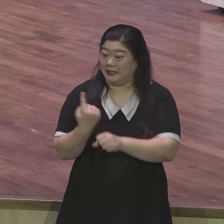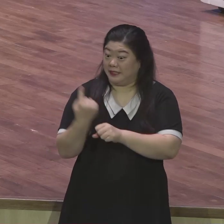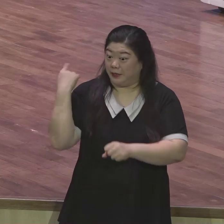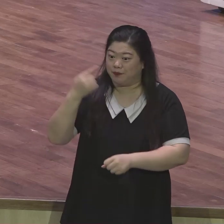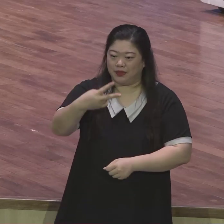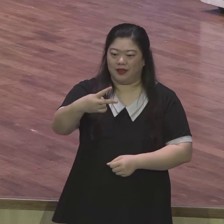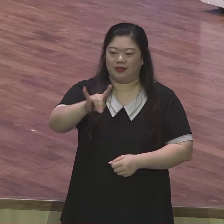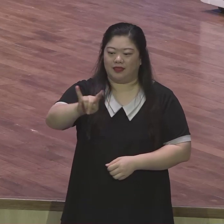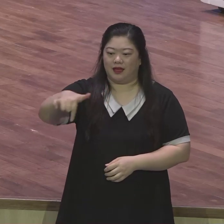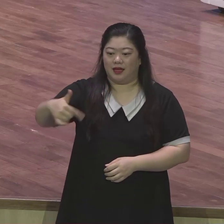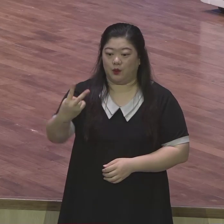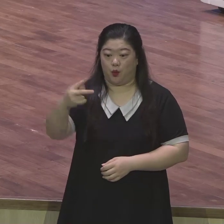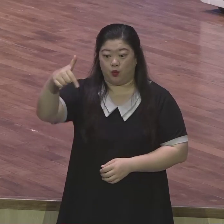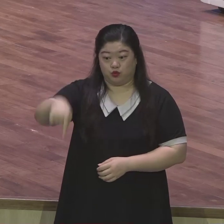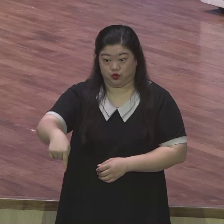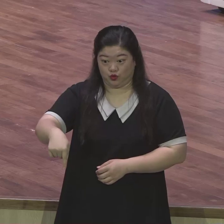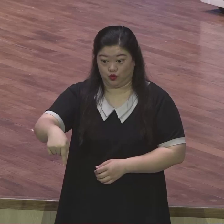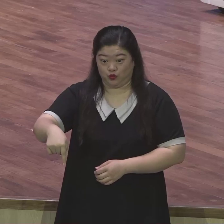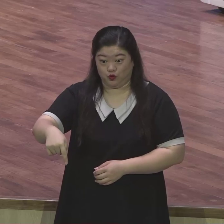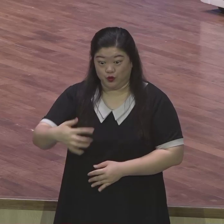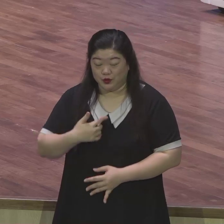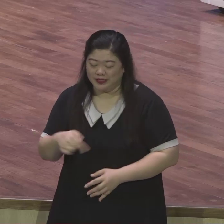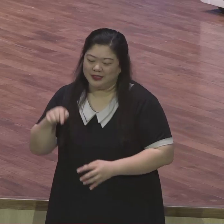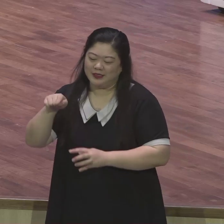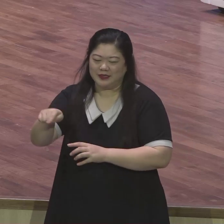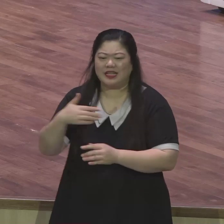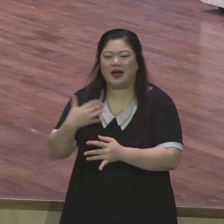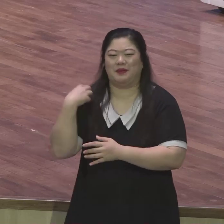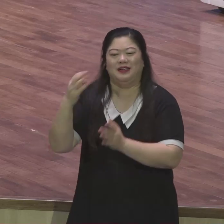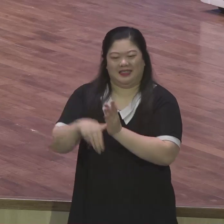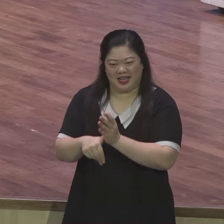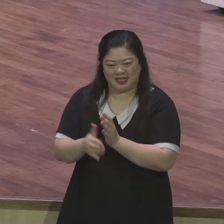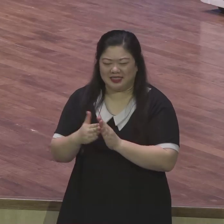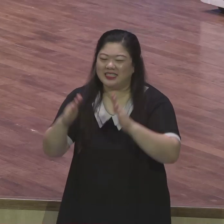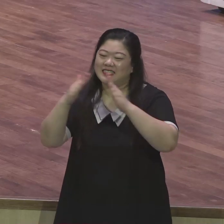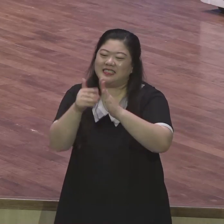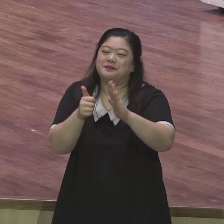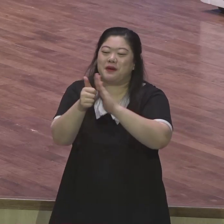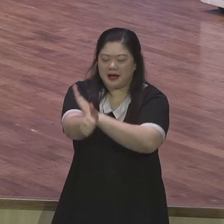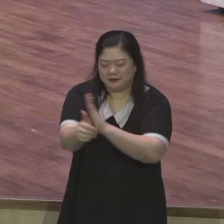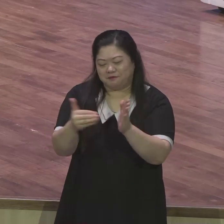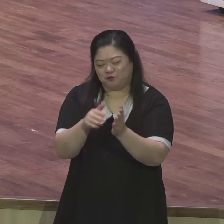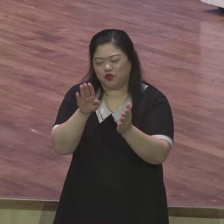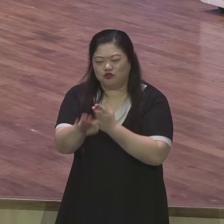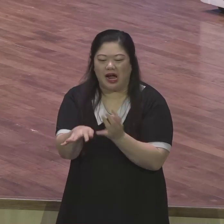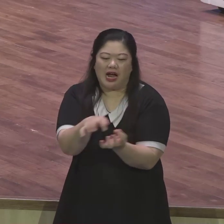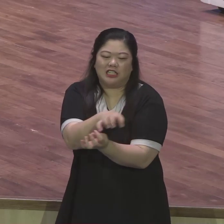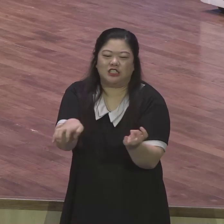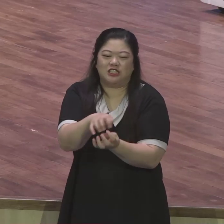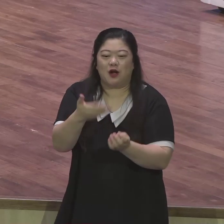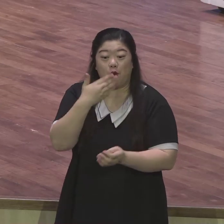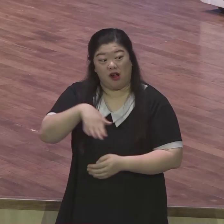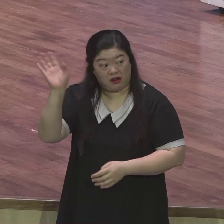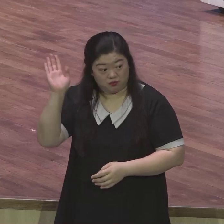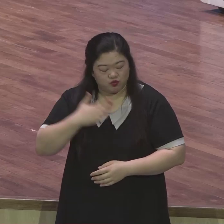갔는데 아구찜을 먹으러 갔습니다 그런데 그 지역에 계신 집사님이 목사님, 이 집 사장님이요 교회 30년 다니고